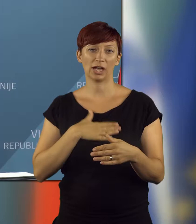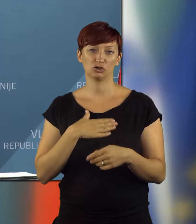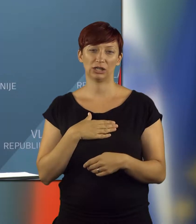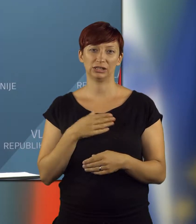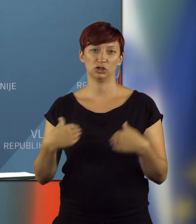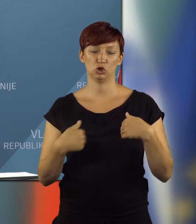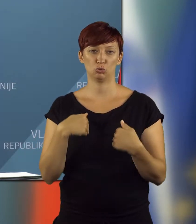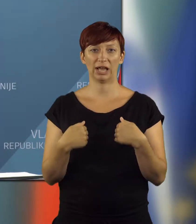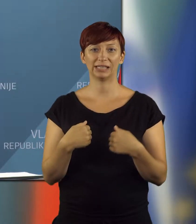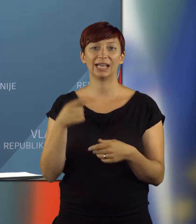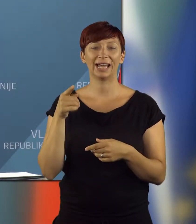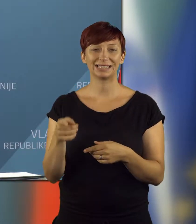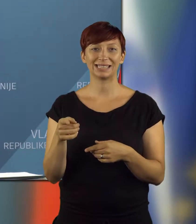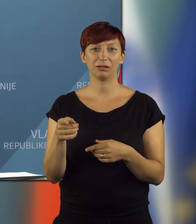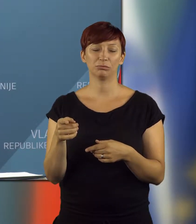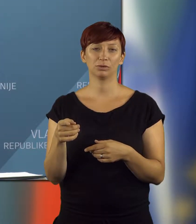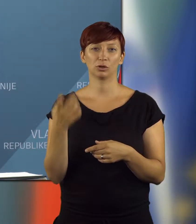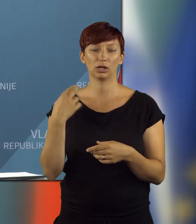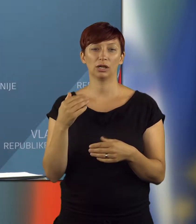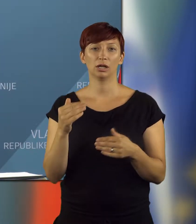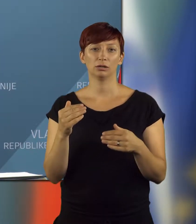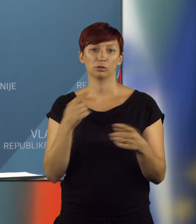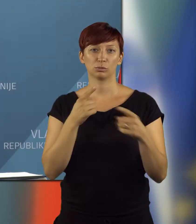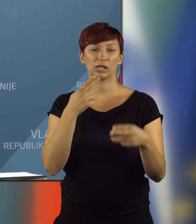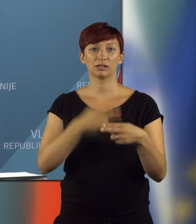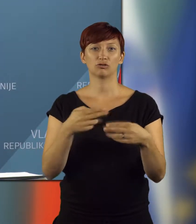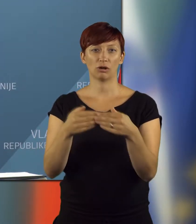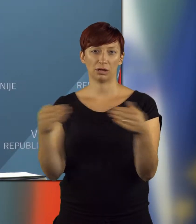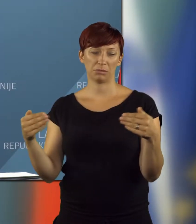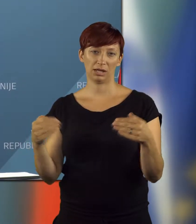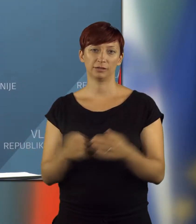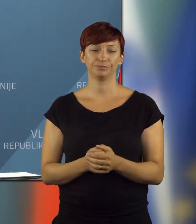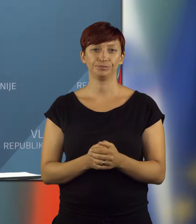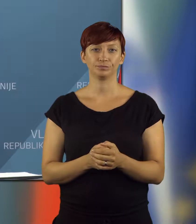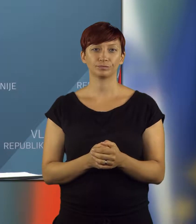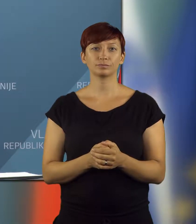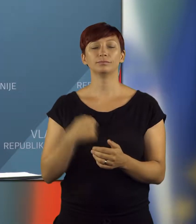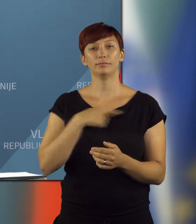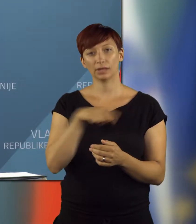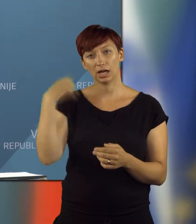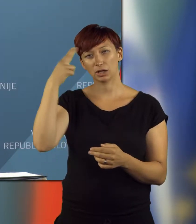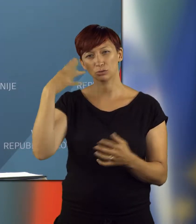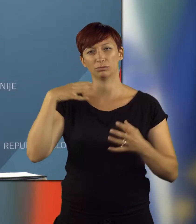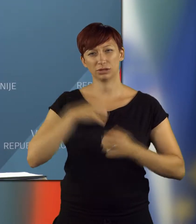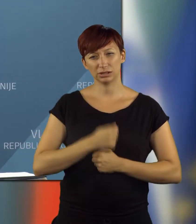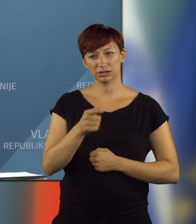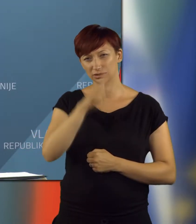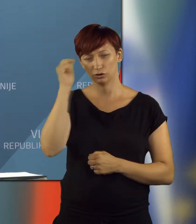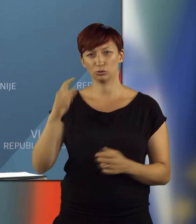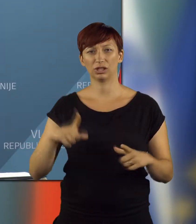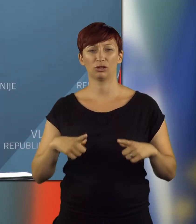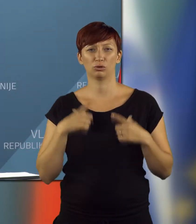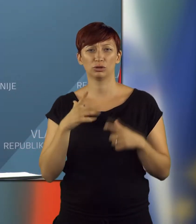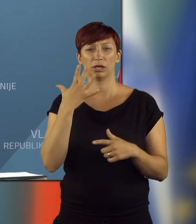olajšati življenje s tem, ko je vzpostavljena državna meja. Razumemo stiske, ki so jih